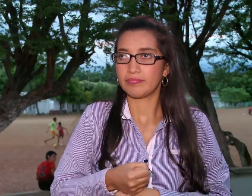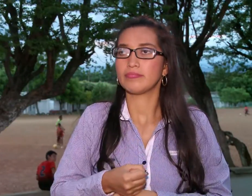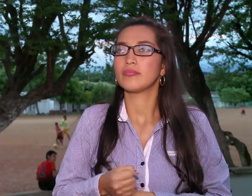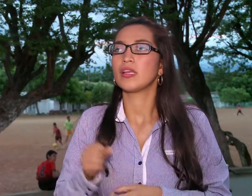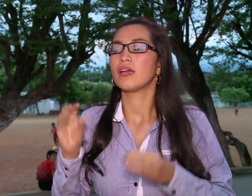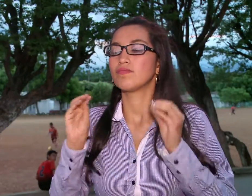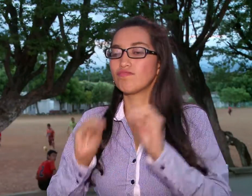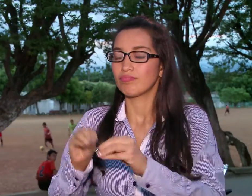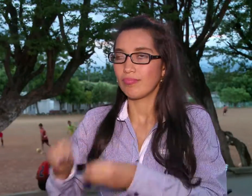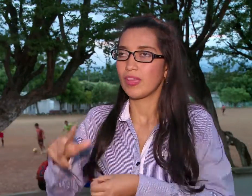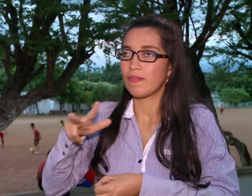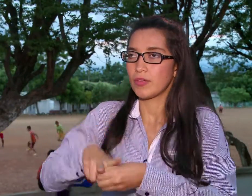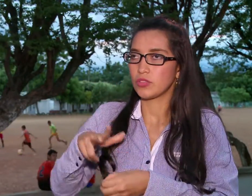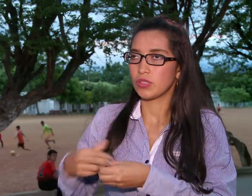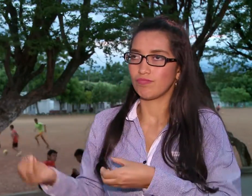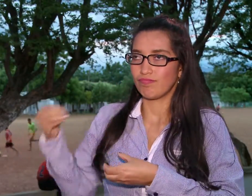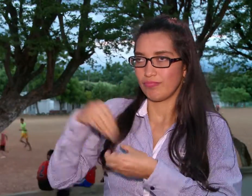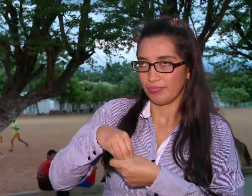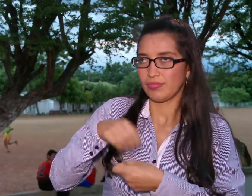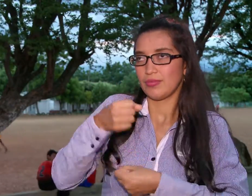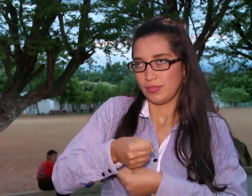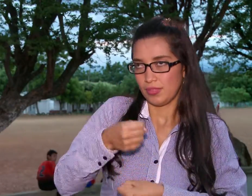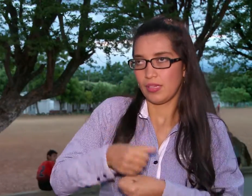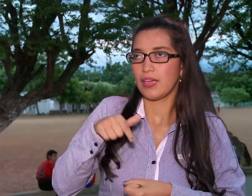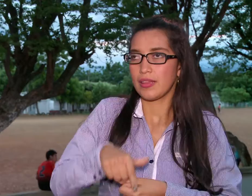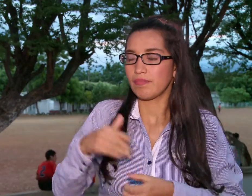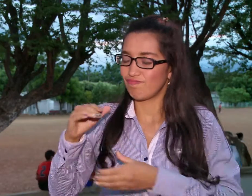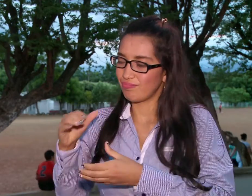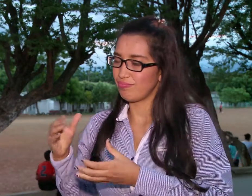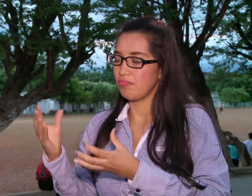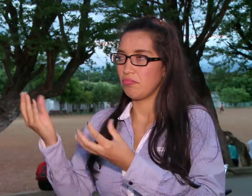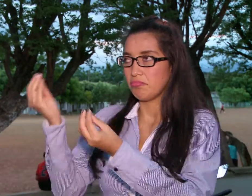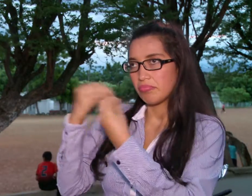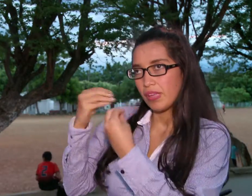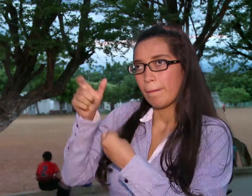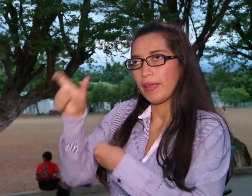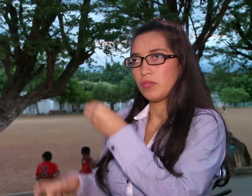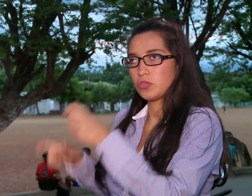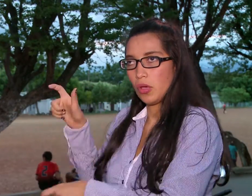empezaron más capacitaciones con diferentes personas en CONFANORTE y pues ya así empecé.